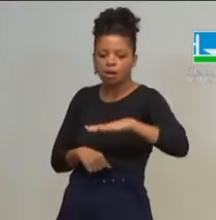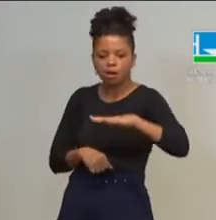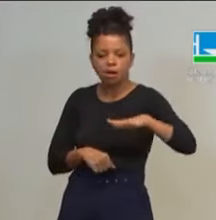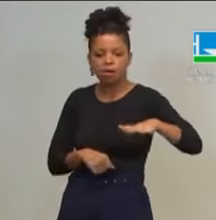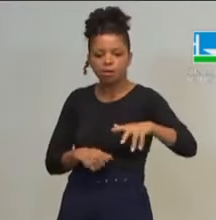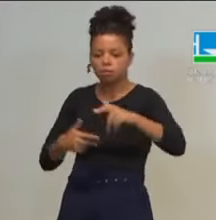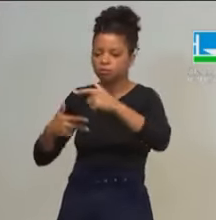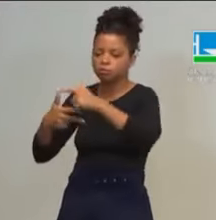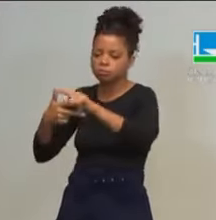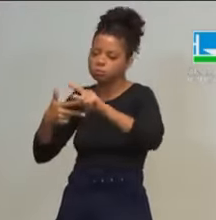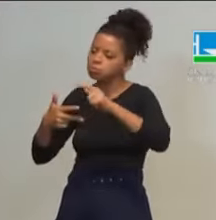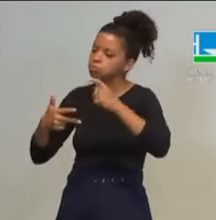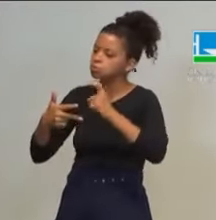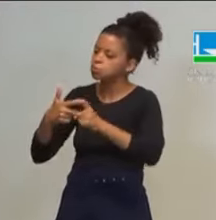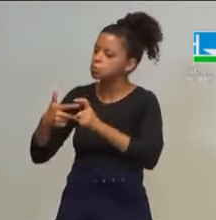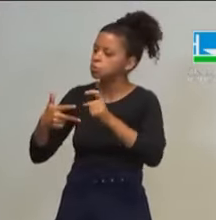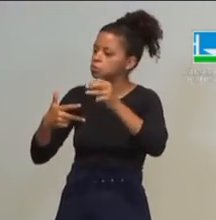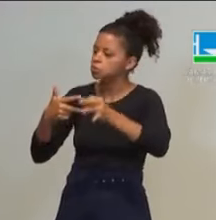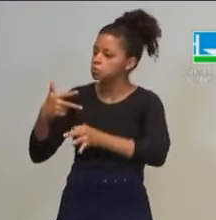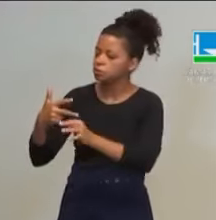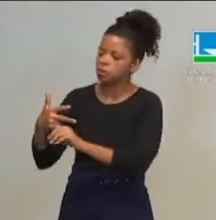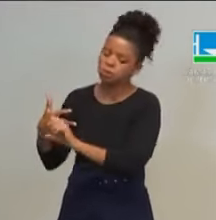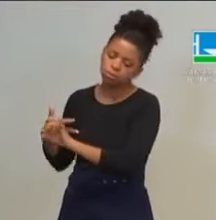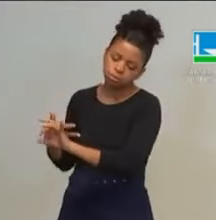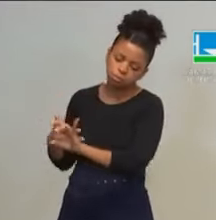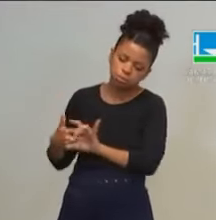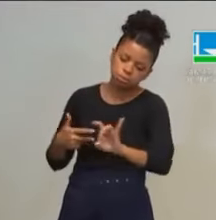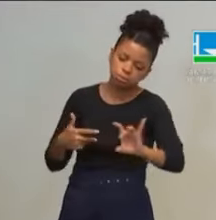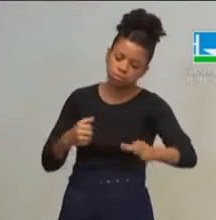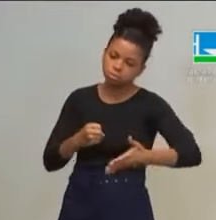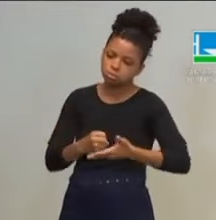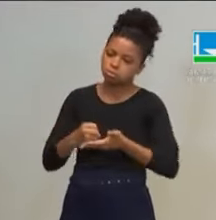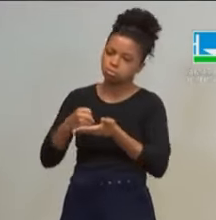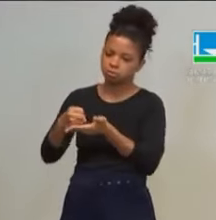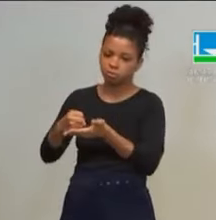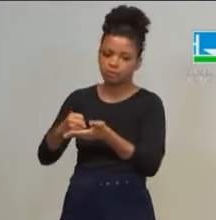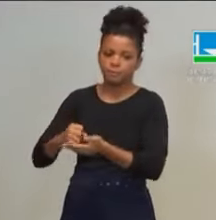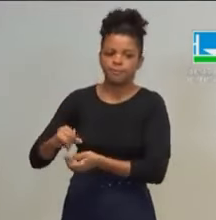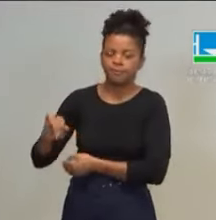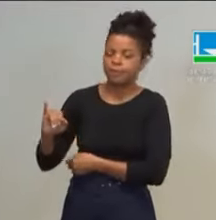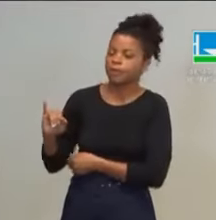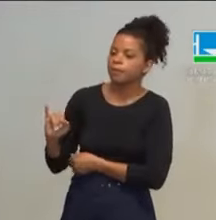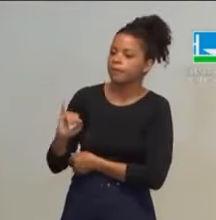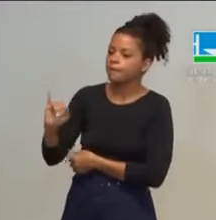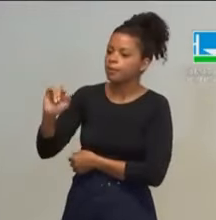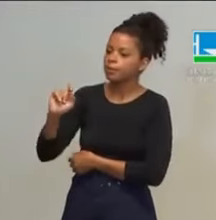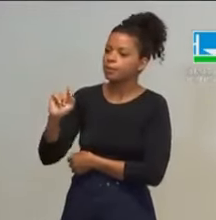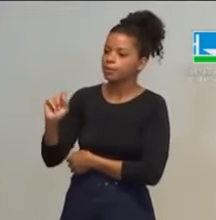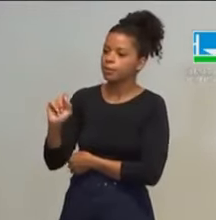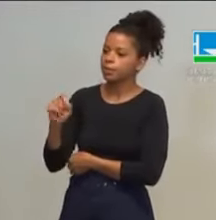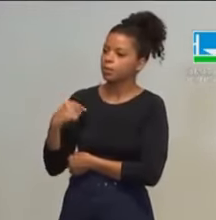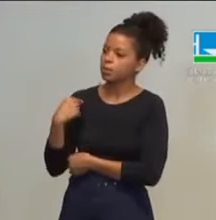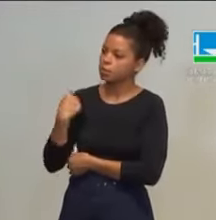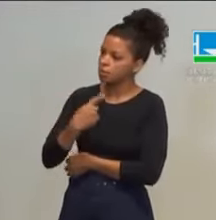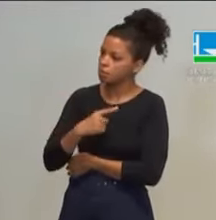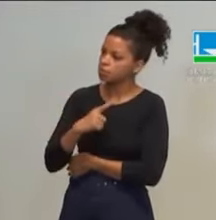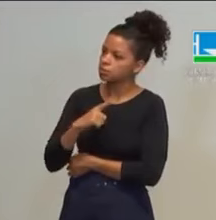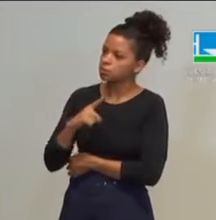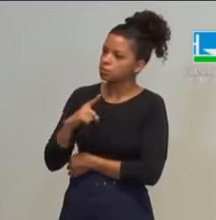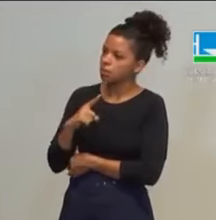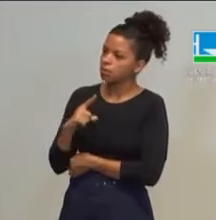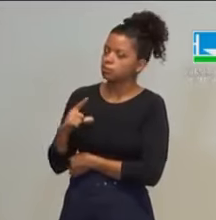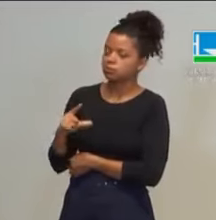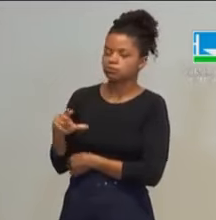E é importante sempre que nós saibamos nos conter cada poder desta